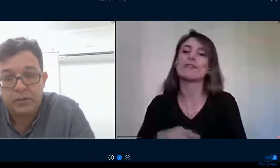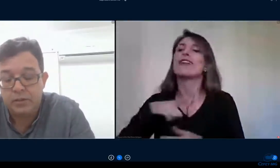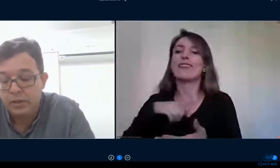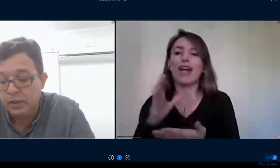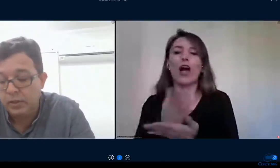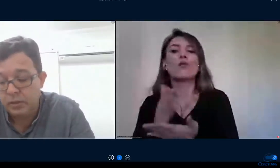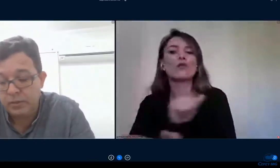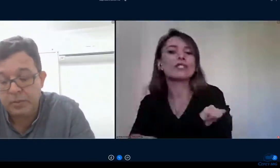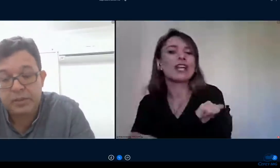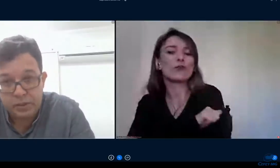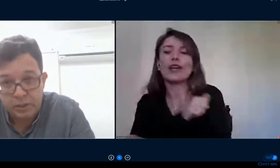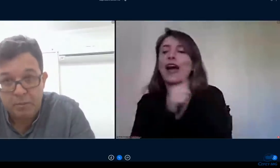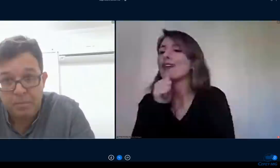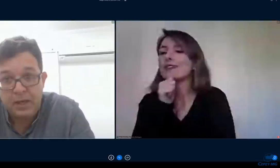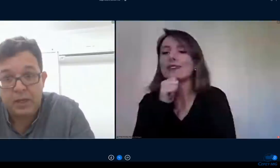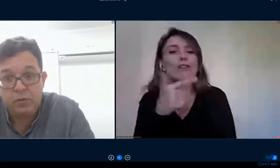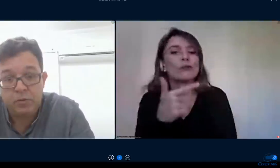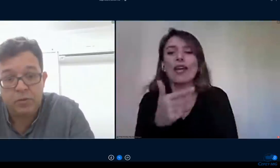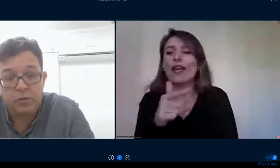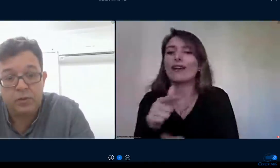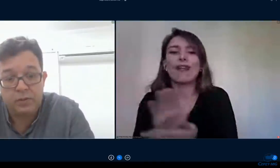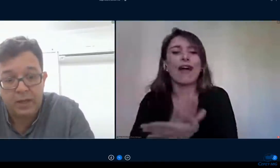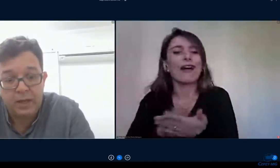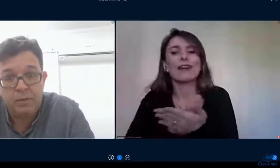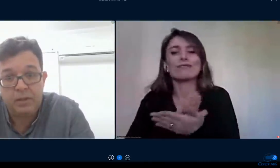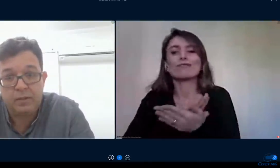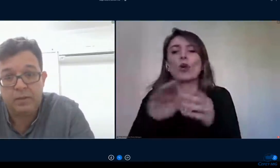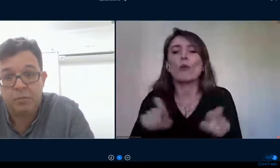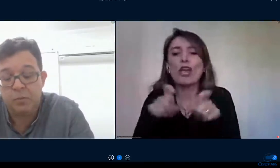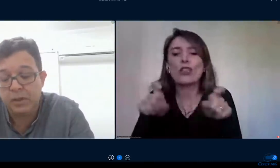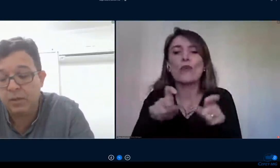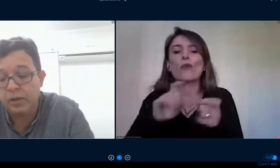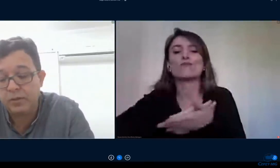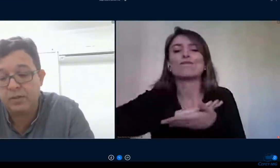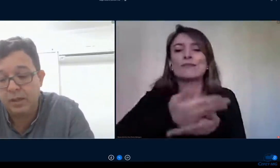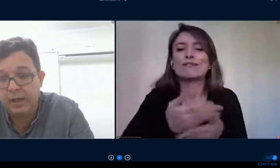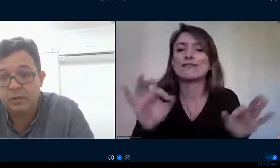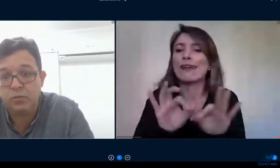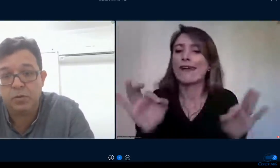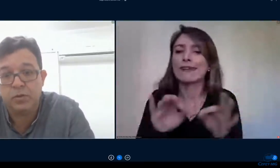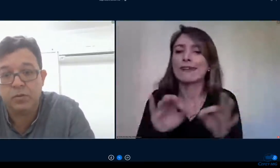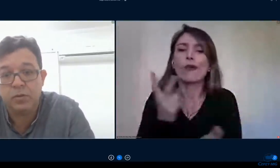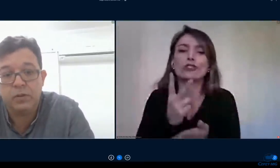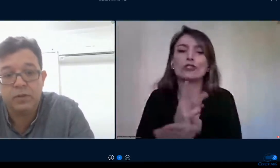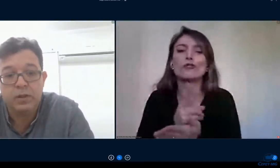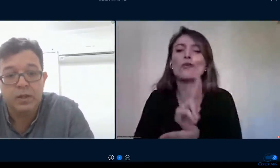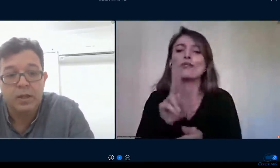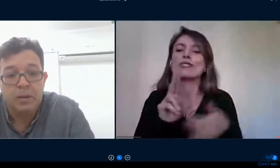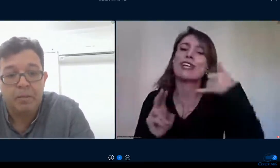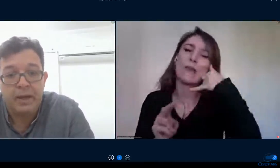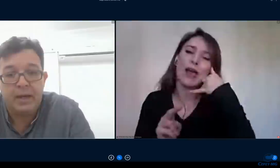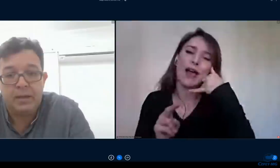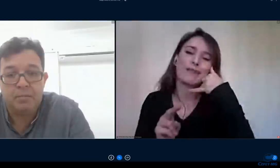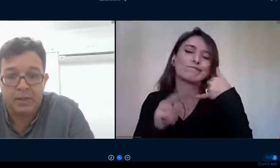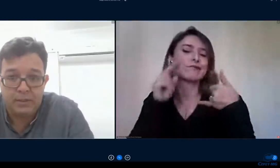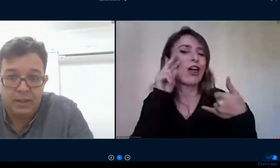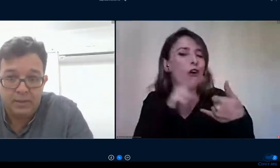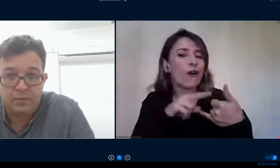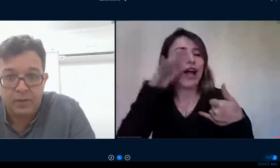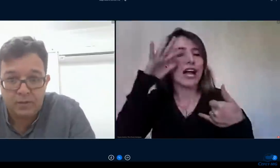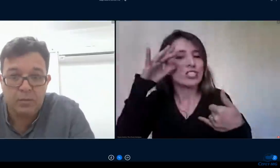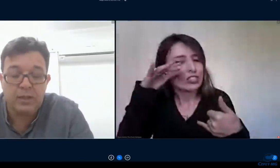infelizmente mas a gente tem mapeado os professores sabem as equipes pedagógicas alertam os professores para